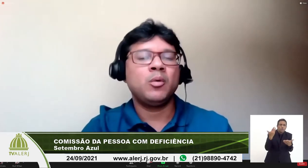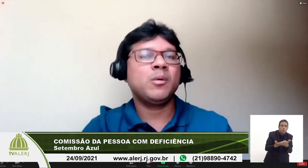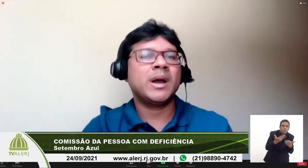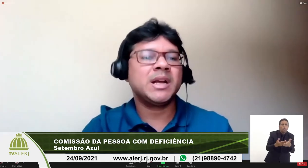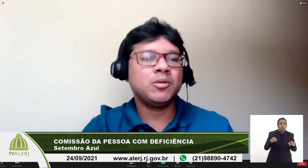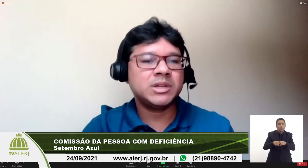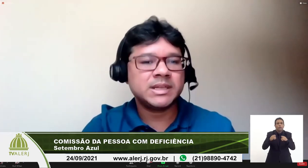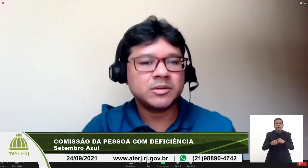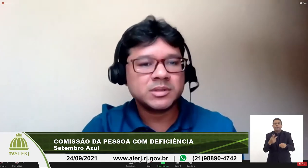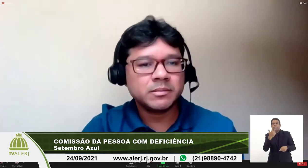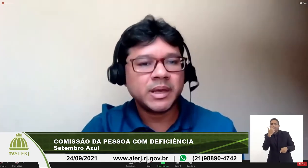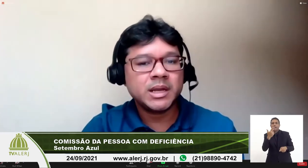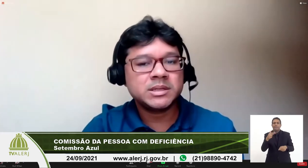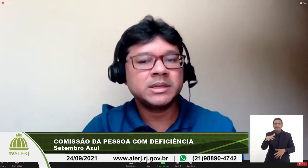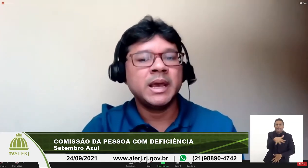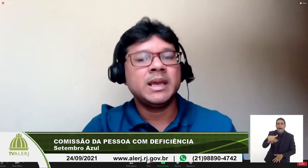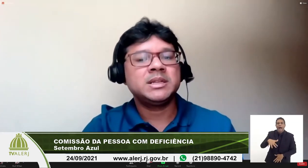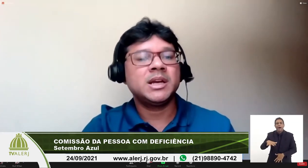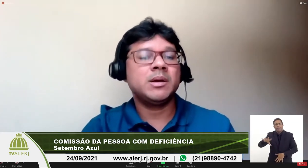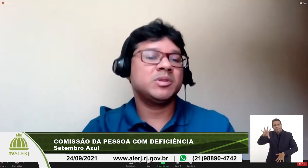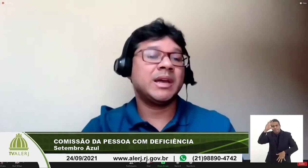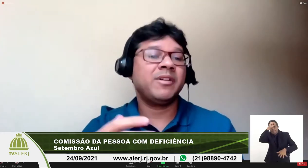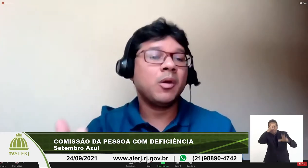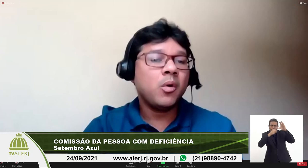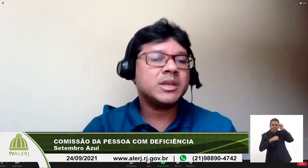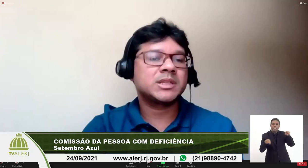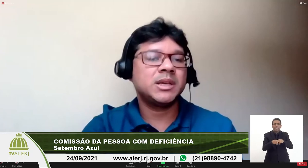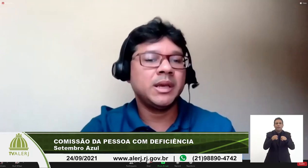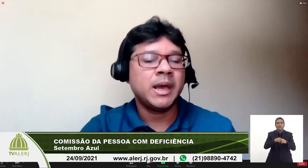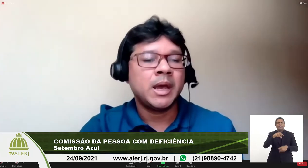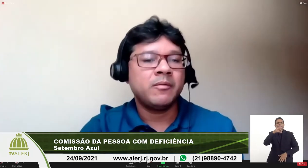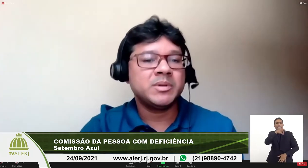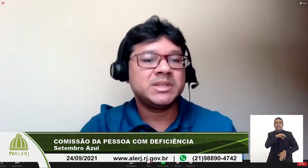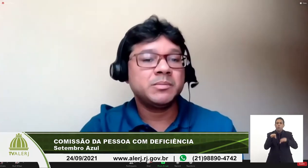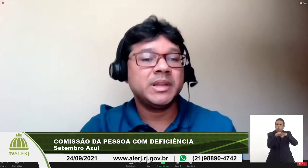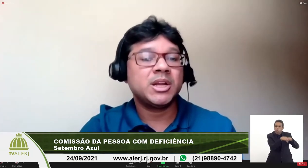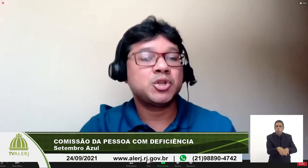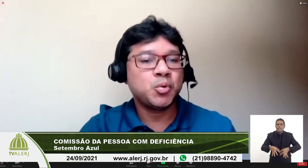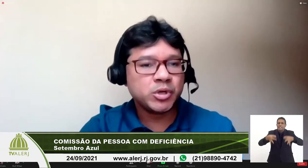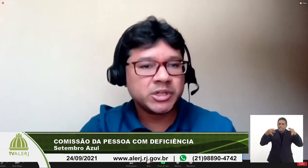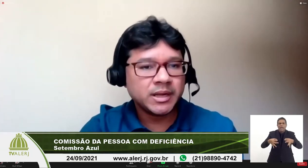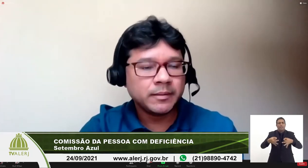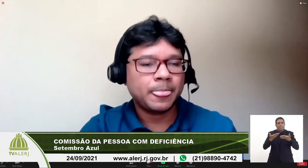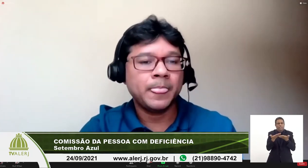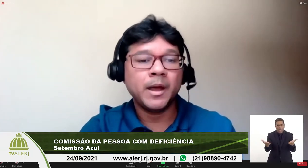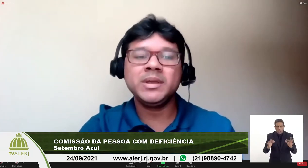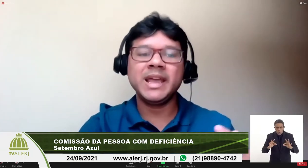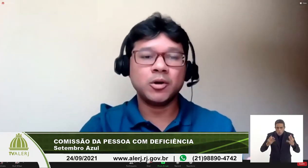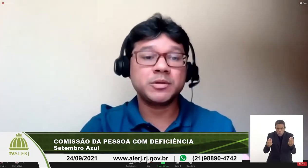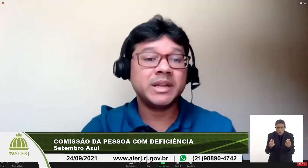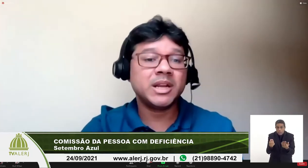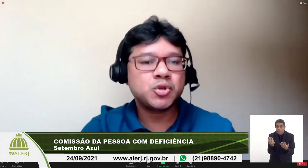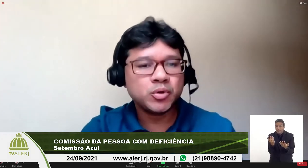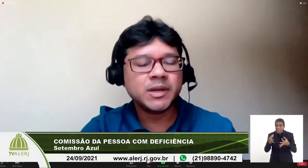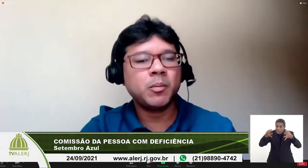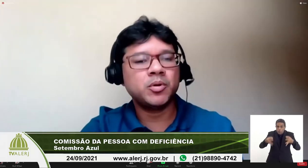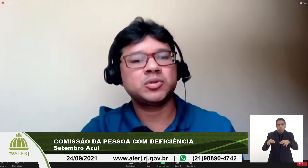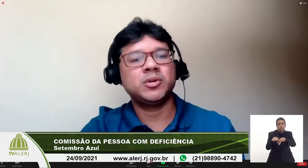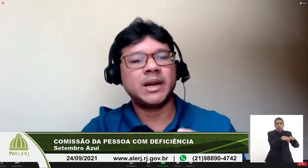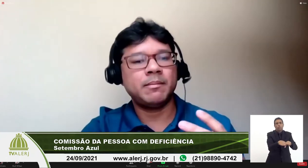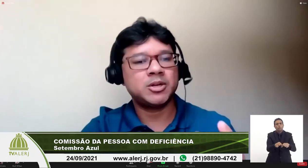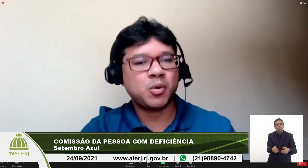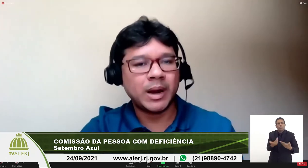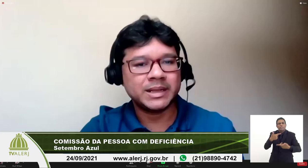o linguajar utilizado nos ambientes e chegamos a valores que vamos dizer de maneira justa não ideal de maneira justa